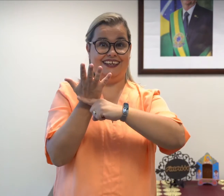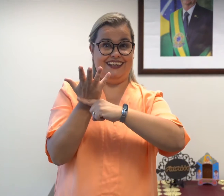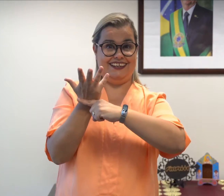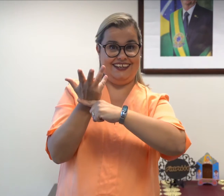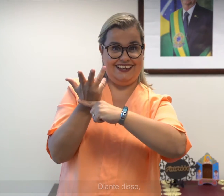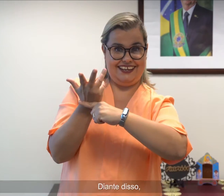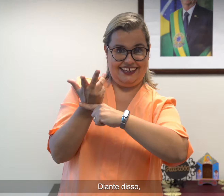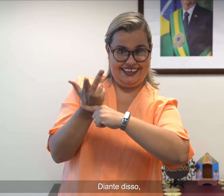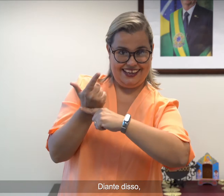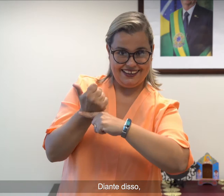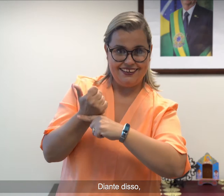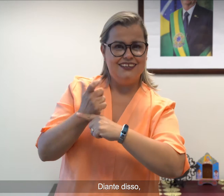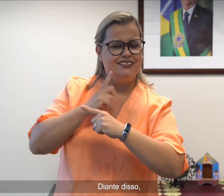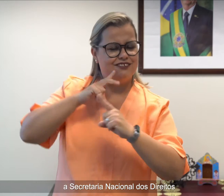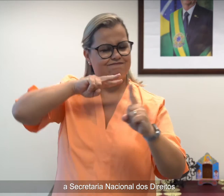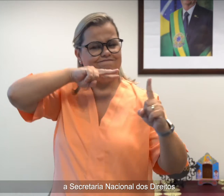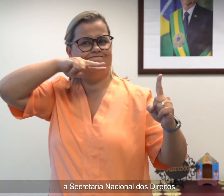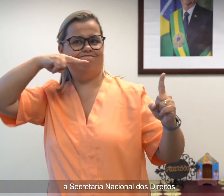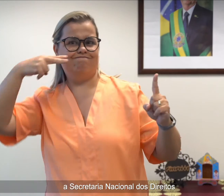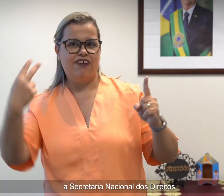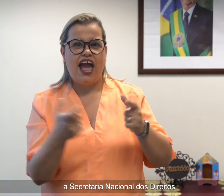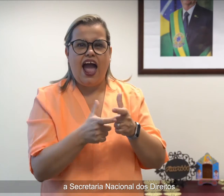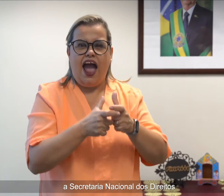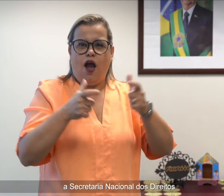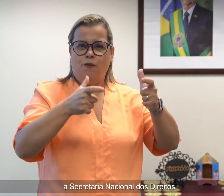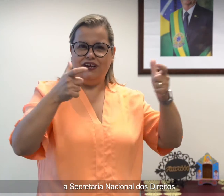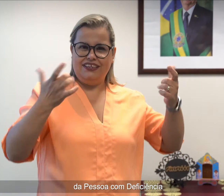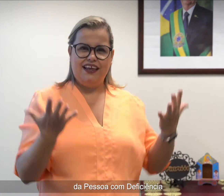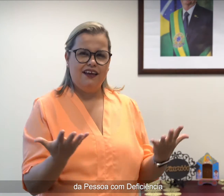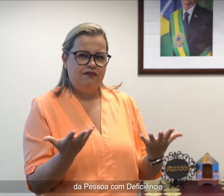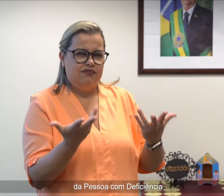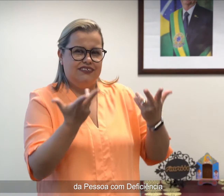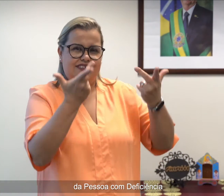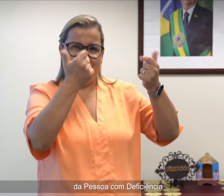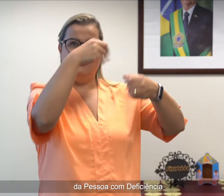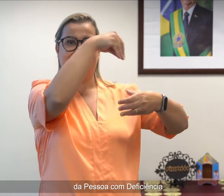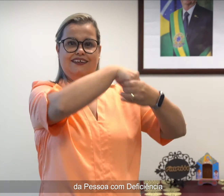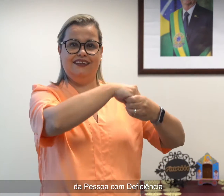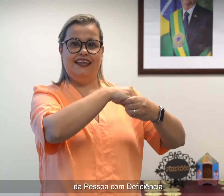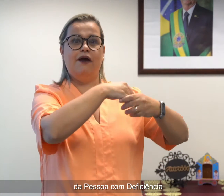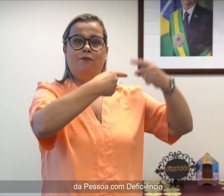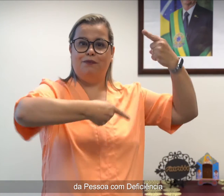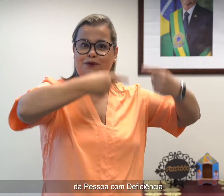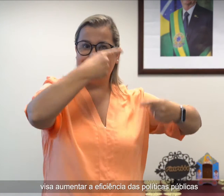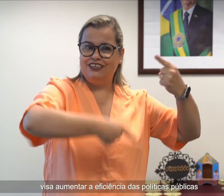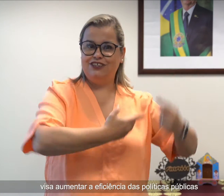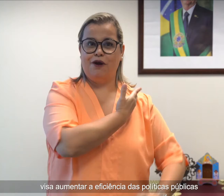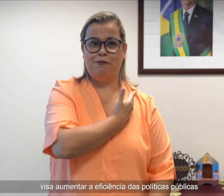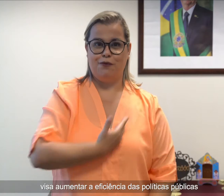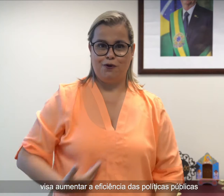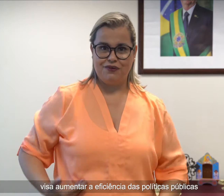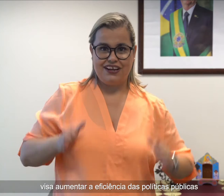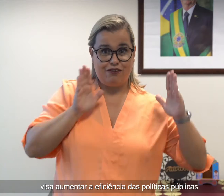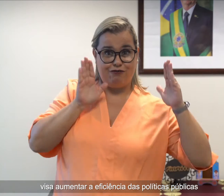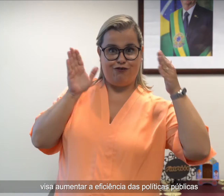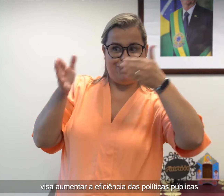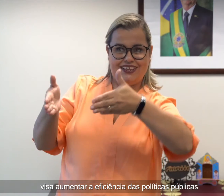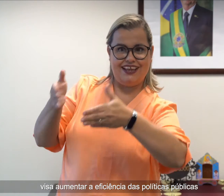Diante disso, a Secretaria Nacional dos Direitos da Pessoa com Deficiência visa aumentar a eficiência